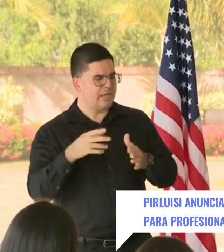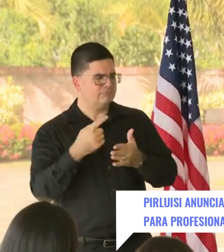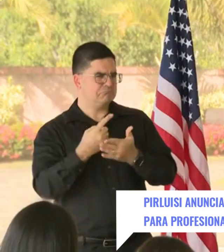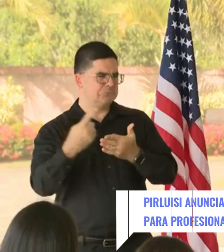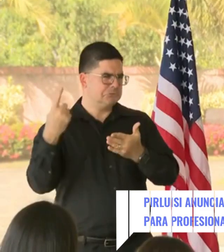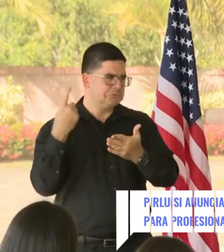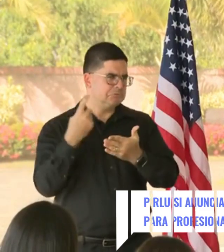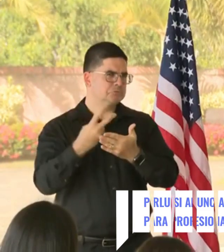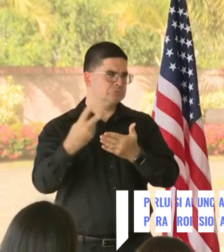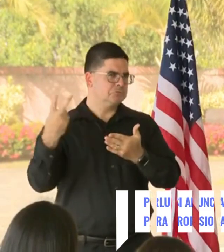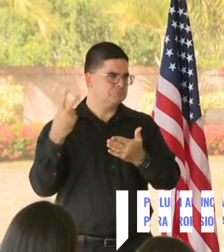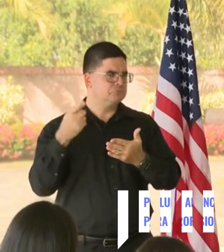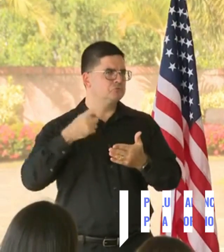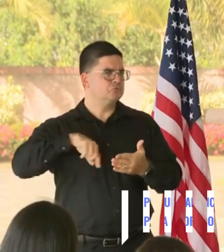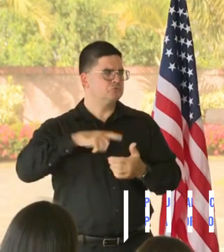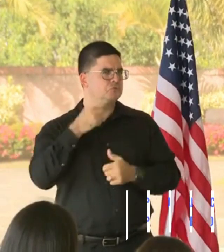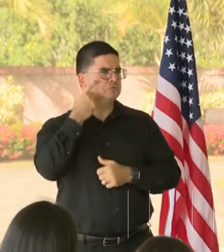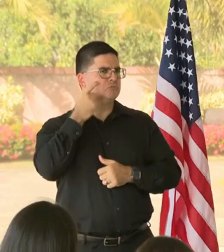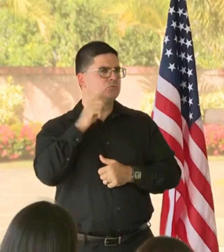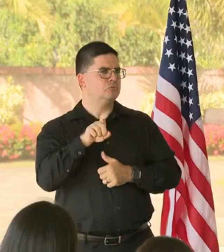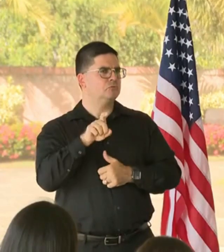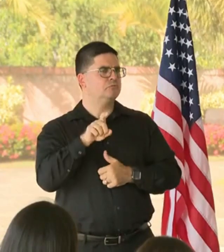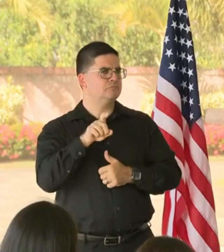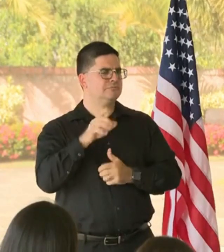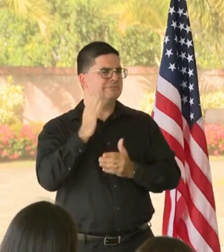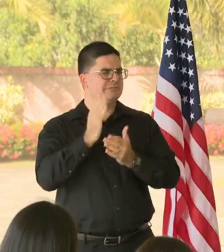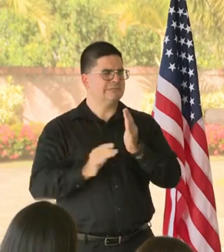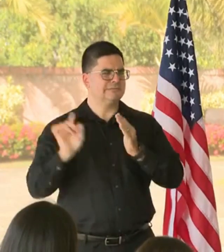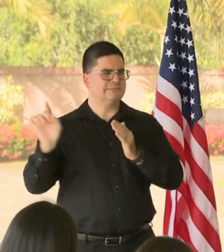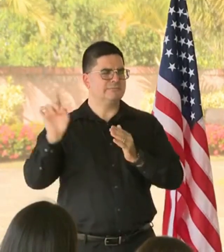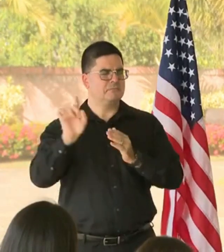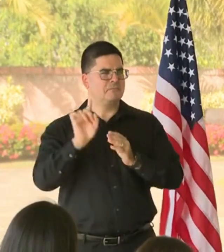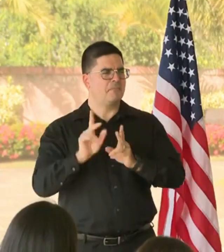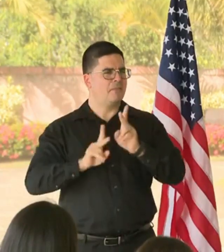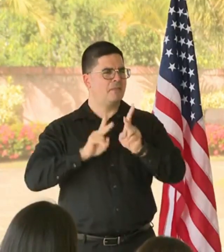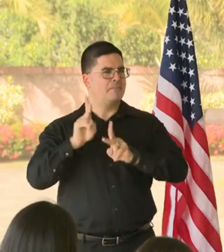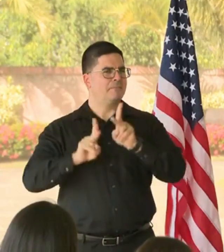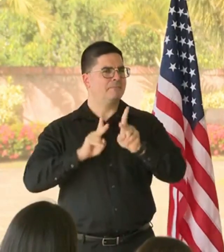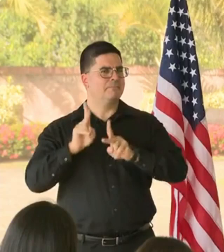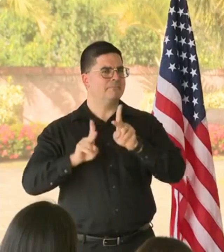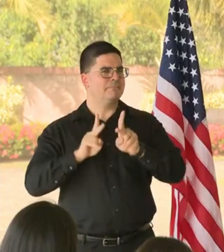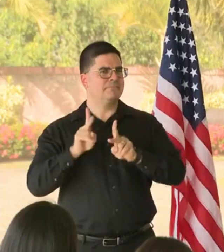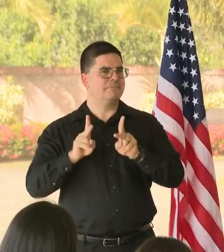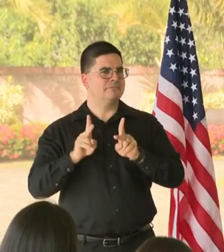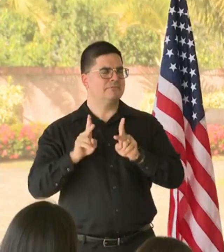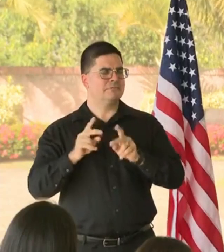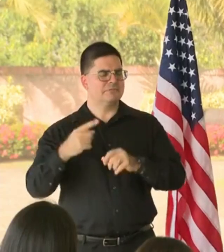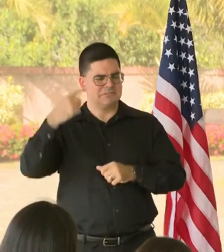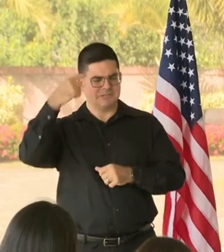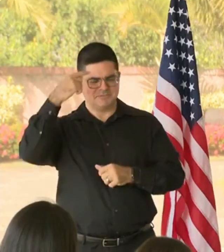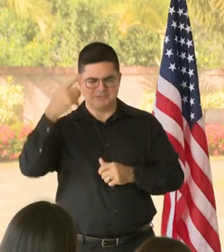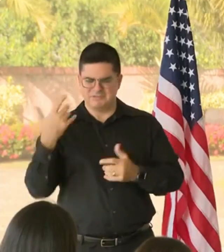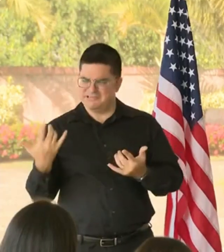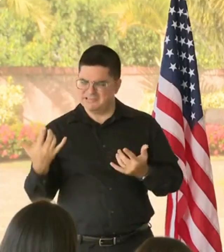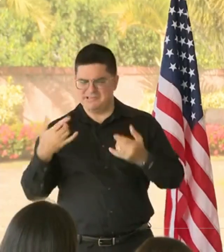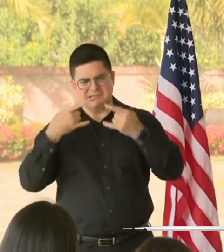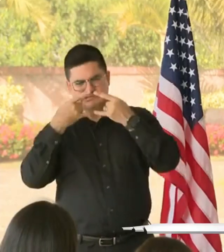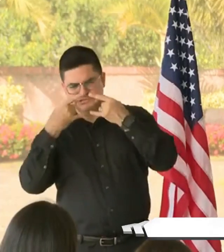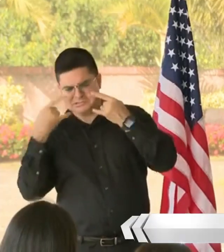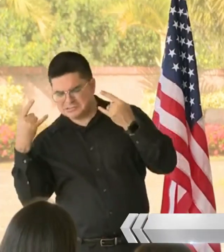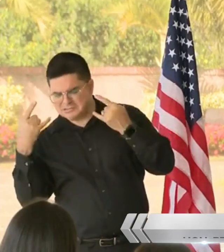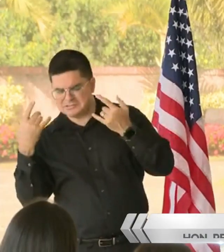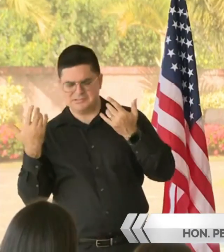extendidas o decretadas en el día de hoy para atajar el repunte de COVID-19